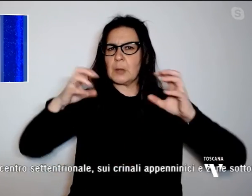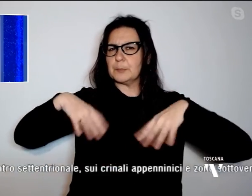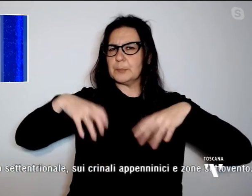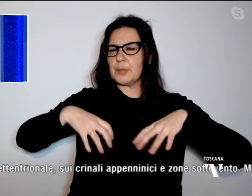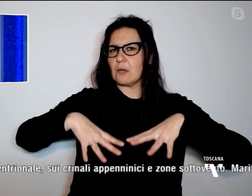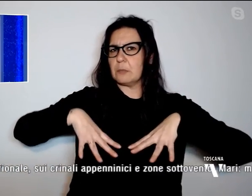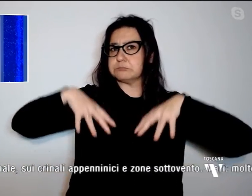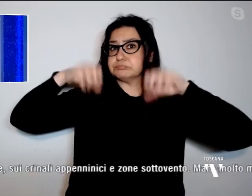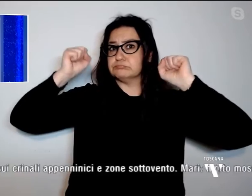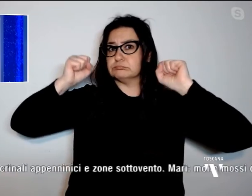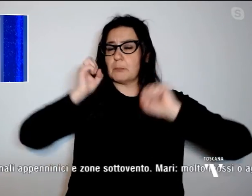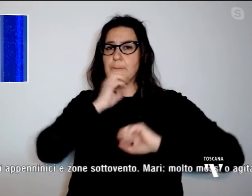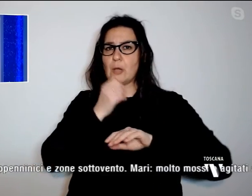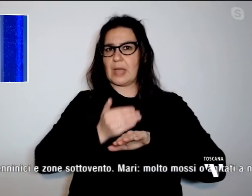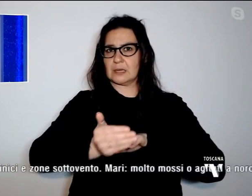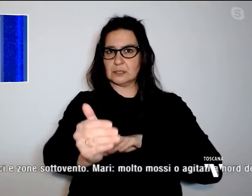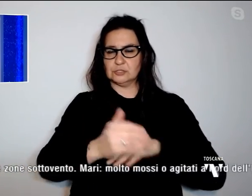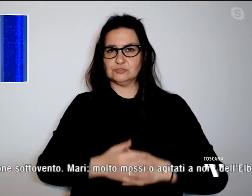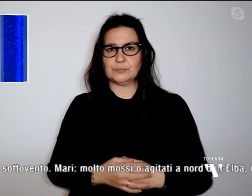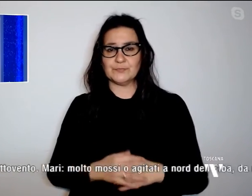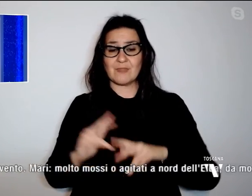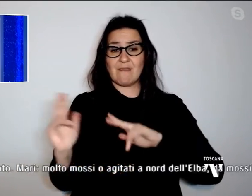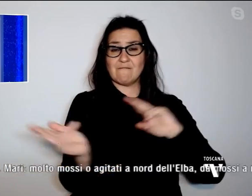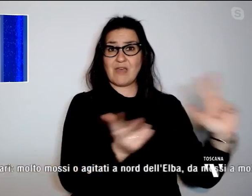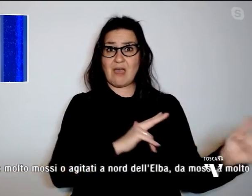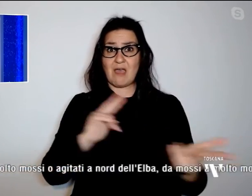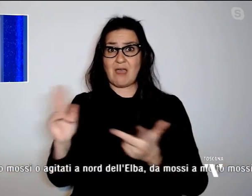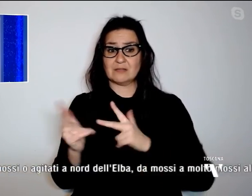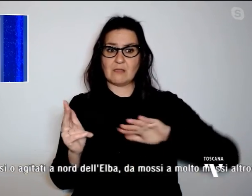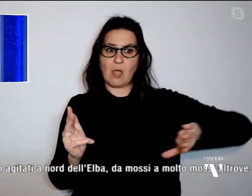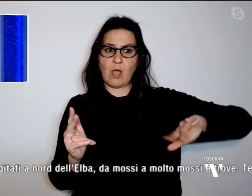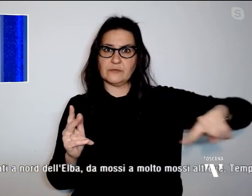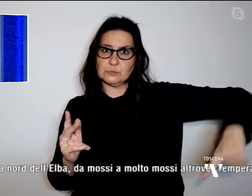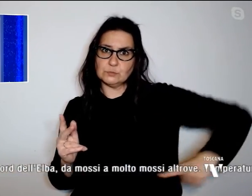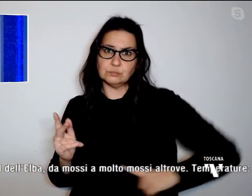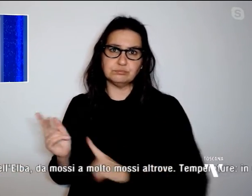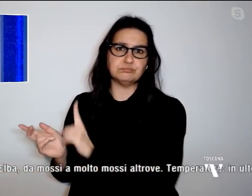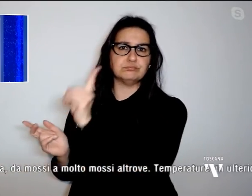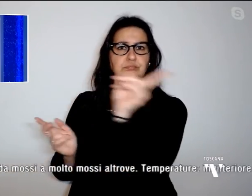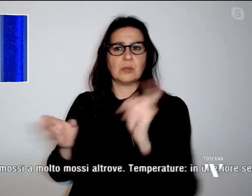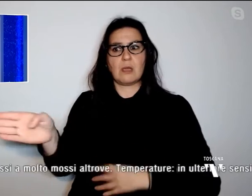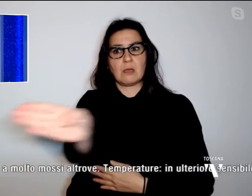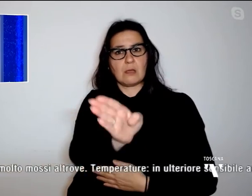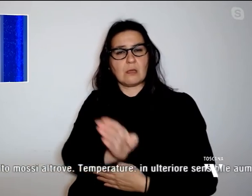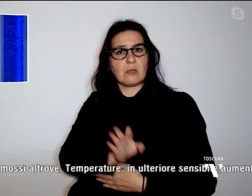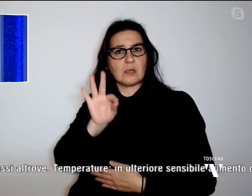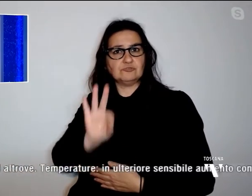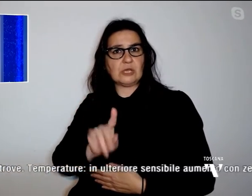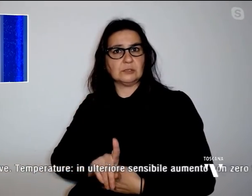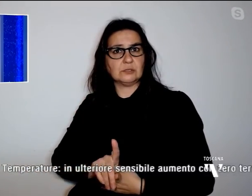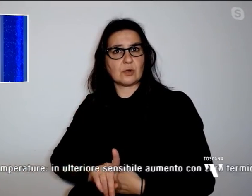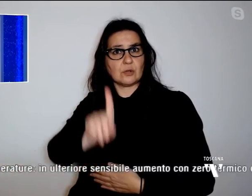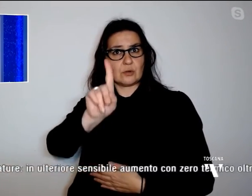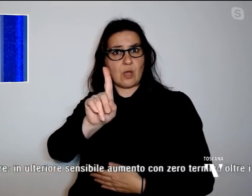Venti da ovest, sud-ovest, fino a forti sul litorale centrosettentrionale, sui